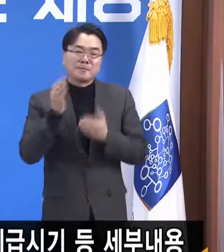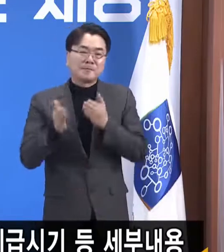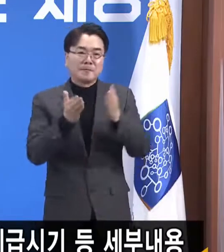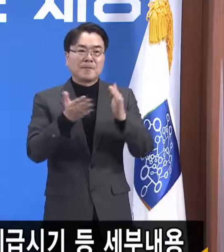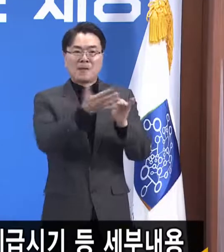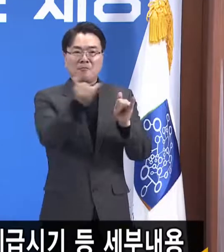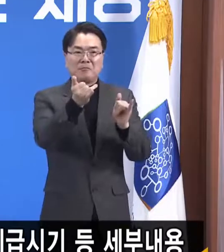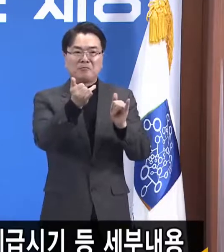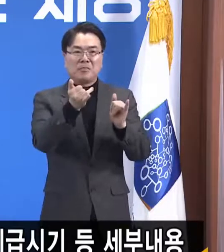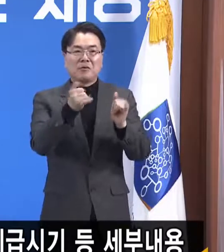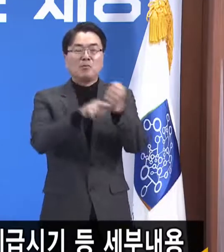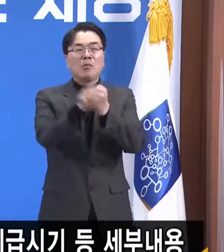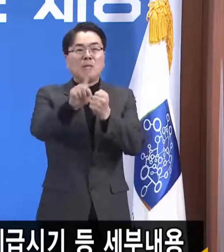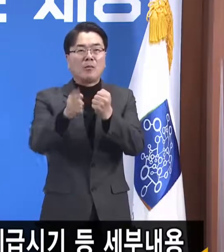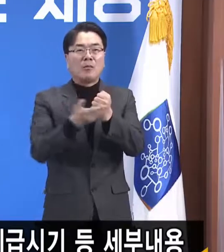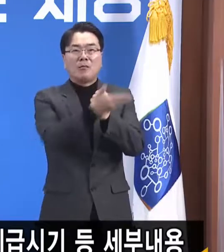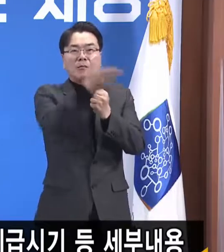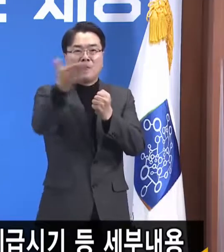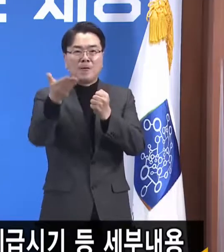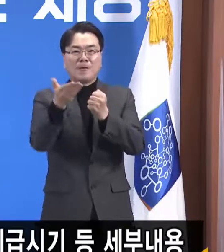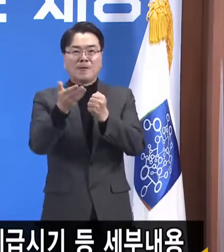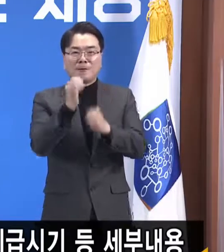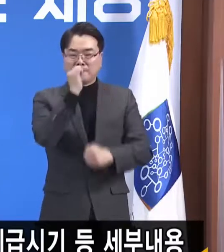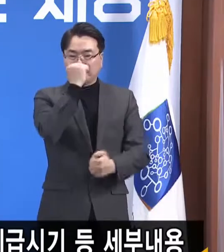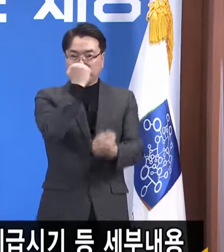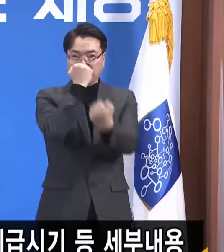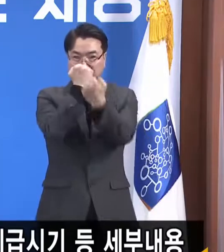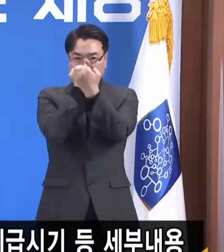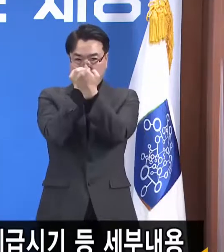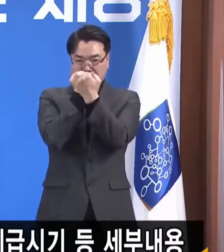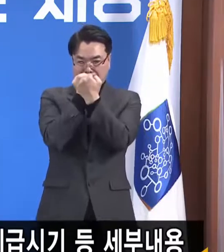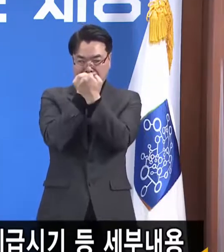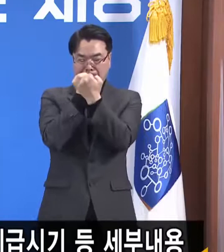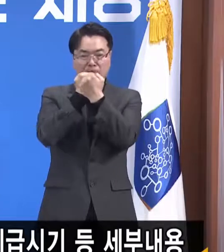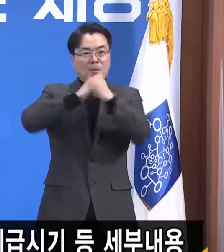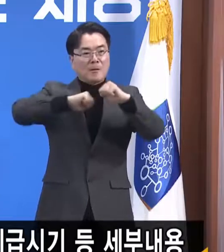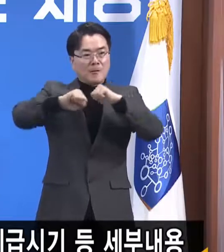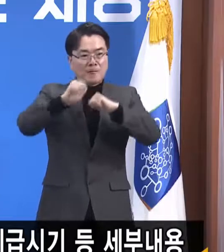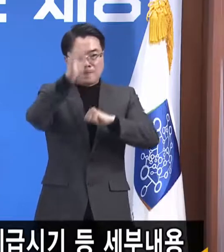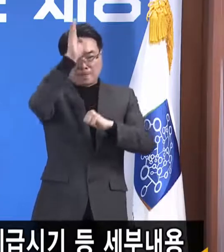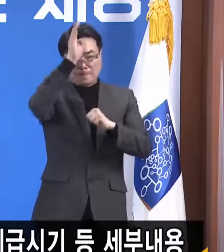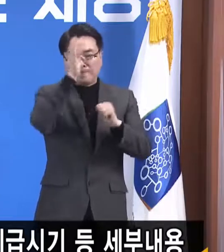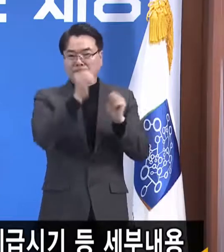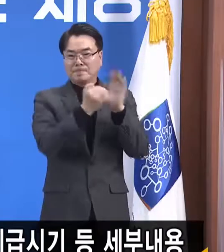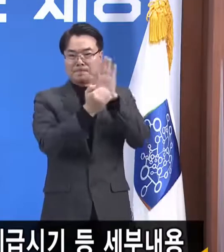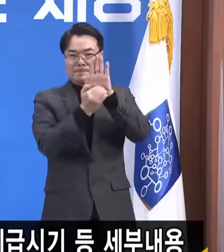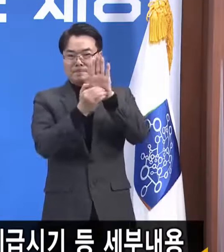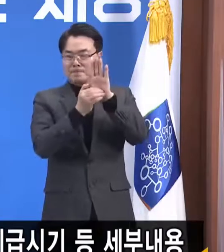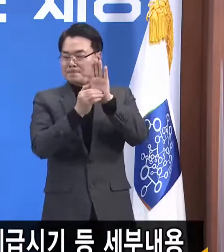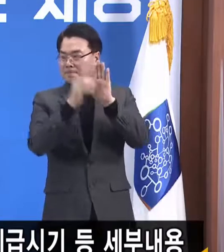방역수칙을 어기고 무리한 대외활동, 집단활동을 한다는 뜻인데 그럴 리가 있겠습니까?